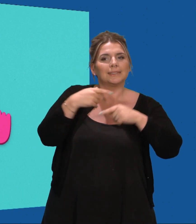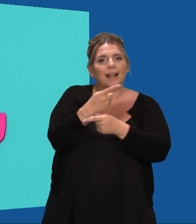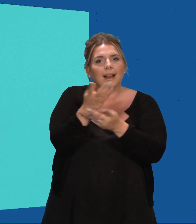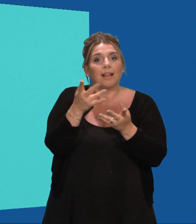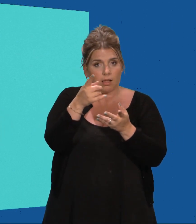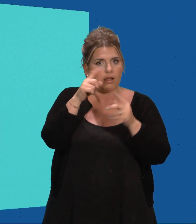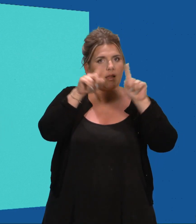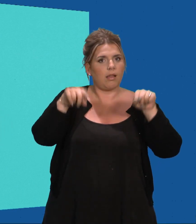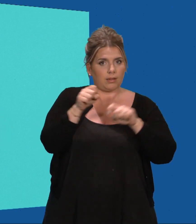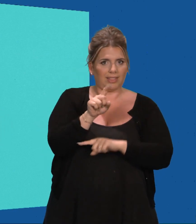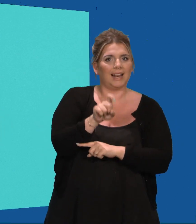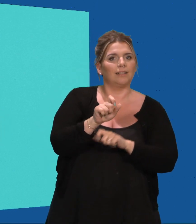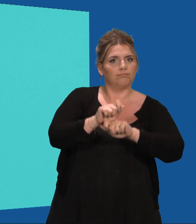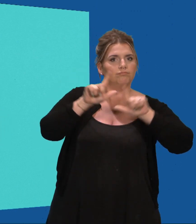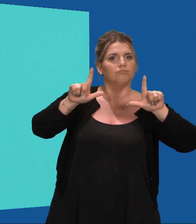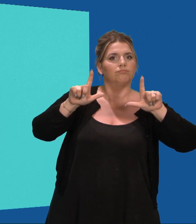gezinssamenstelling.